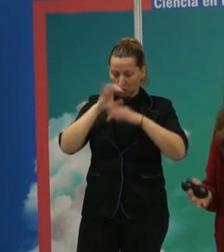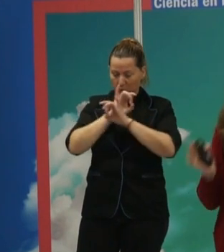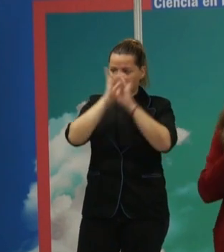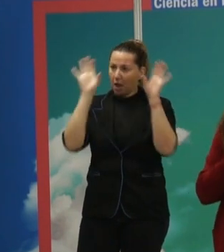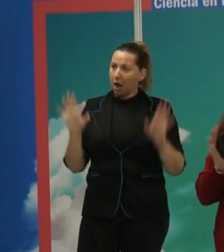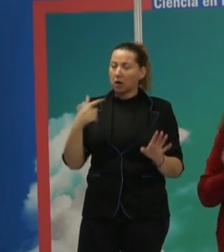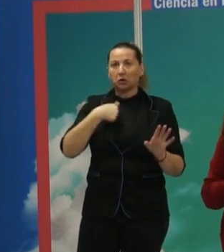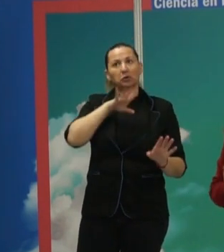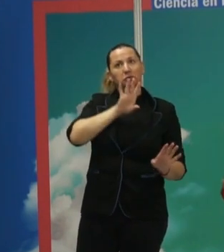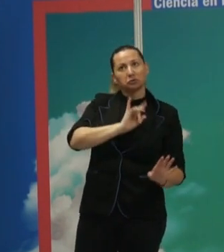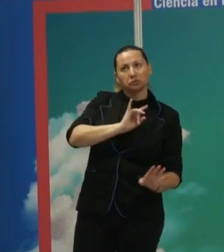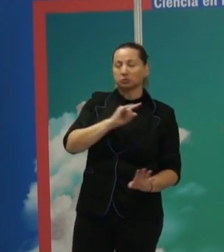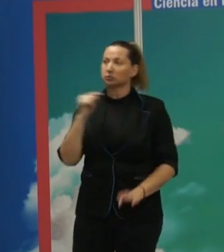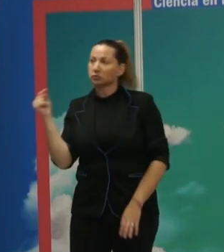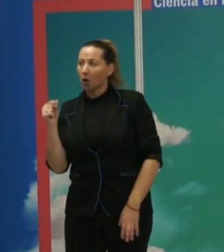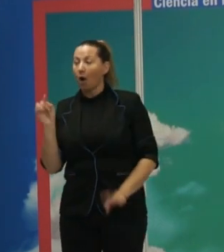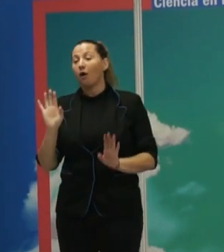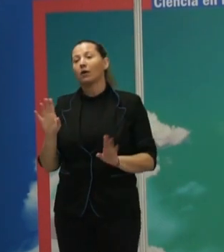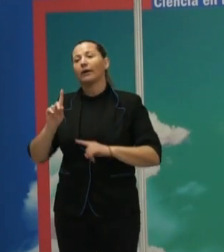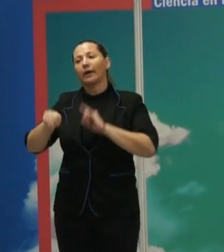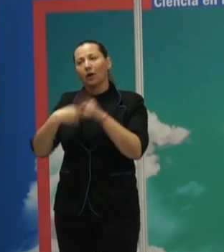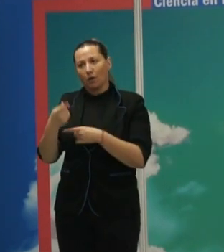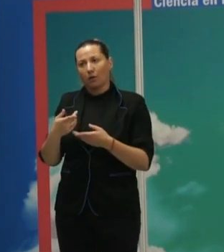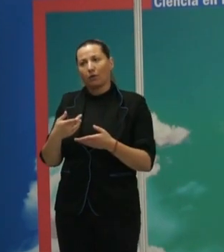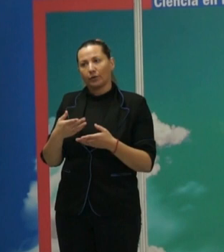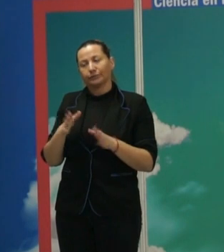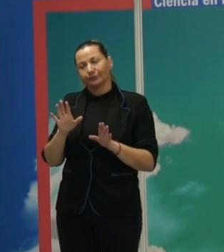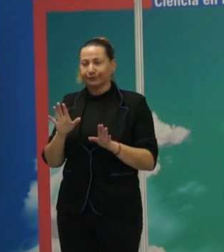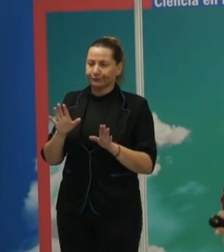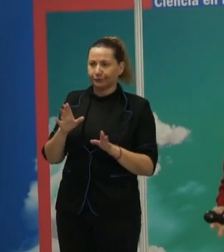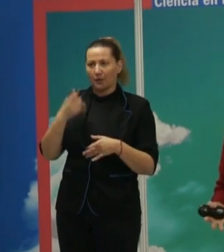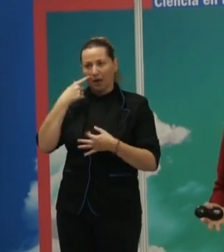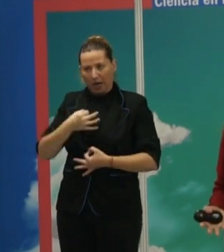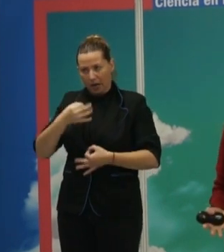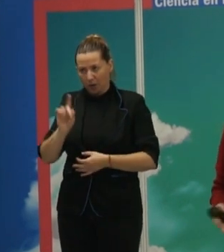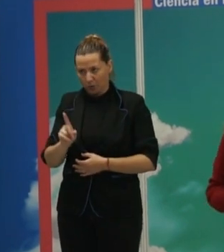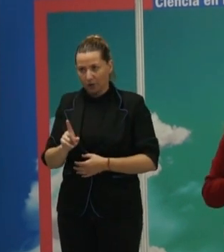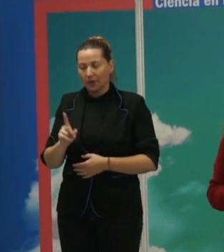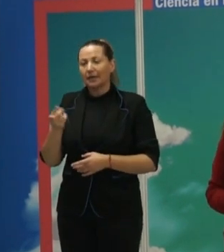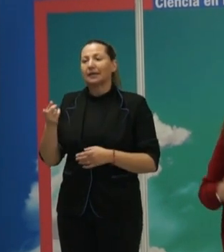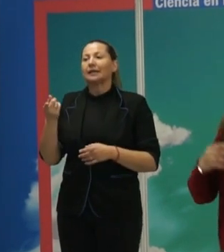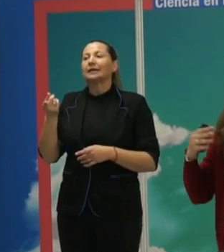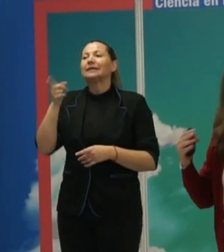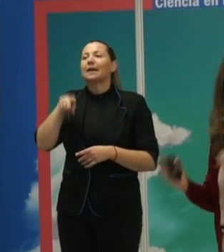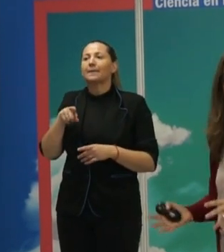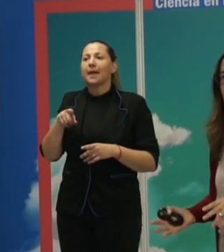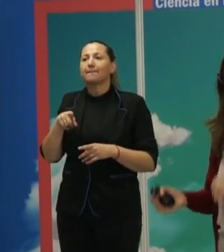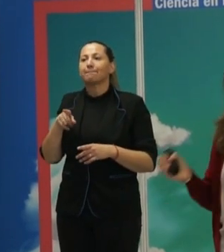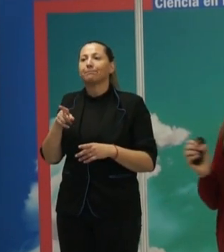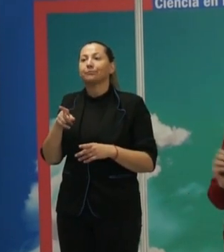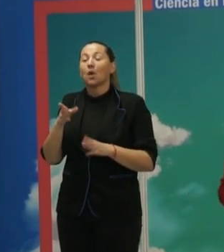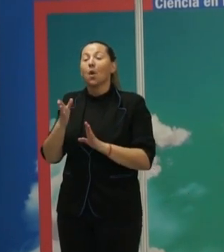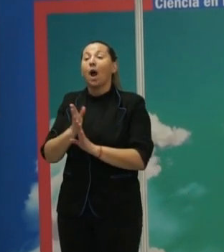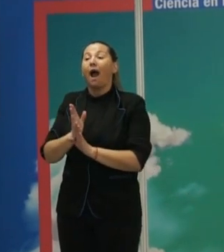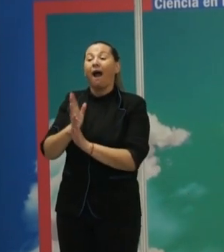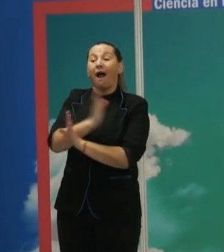y quién no, aunque luego los grises son muy amplios también. Y siempre hay una interrelación. Sobre todo, antes que un enfrentamiento,